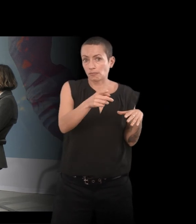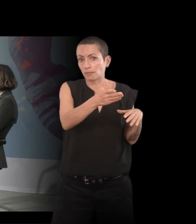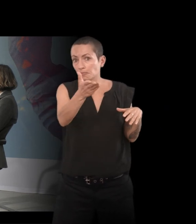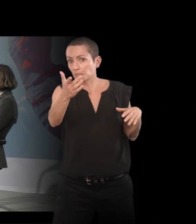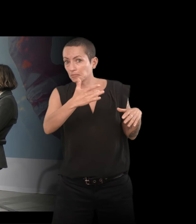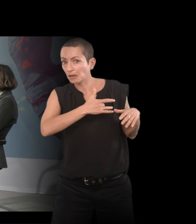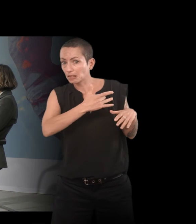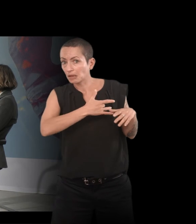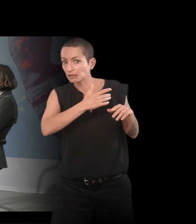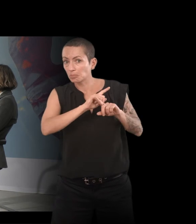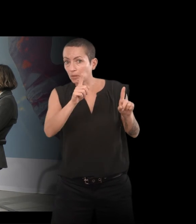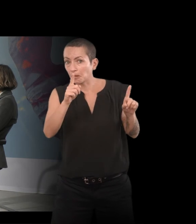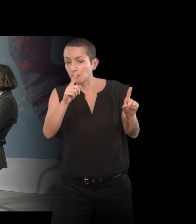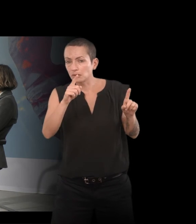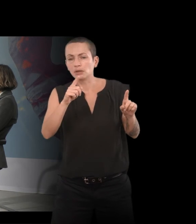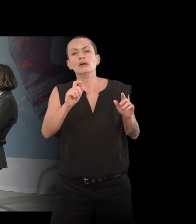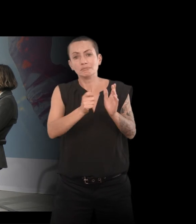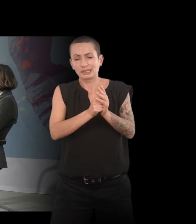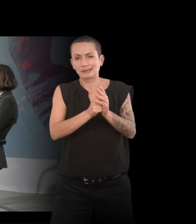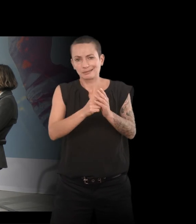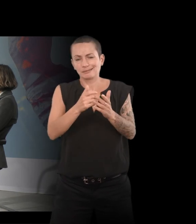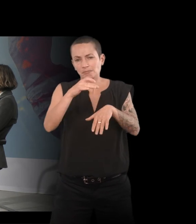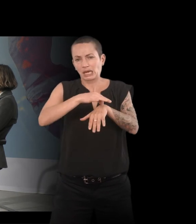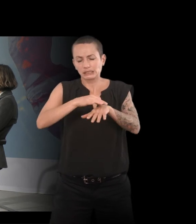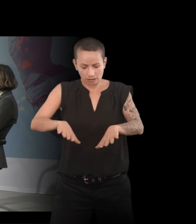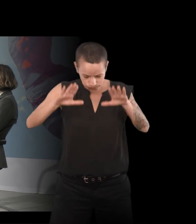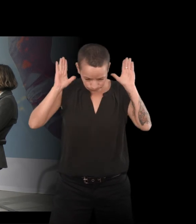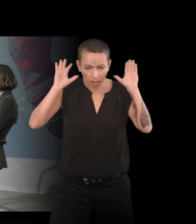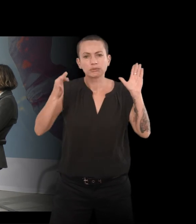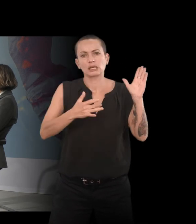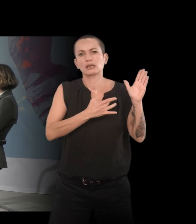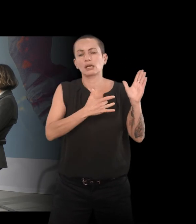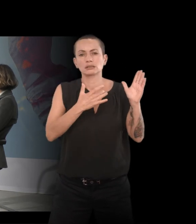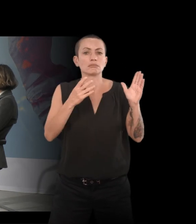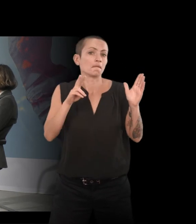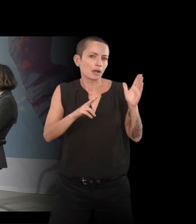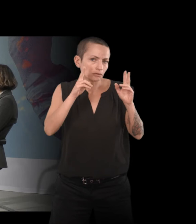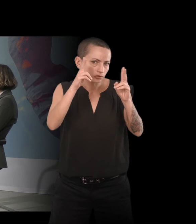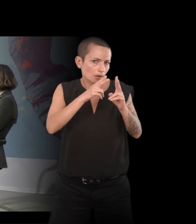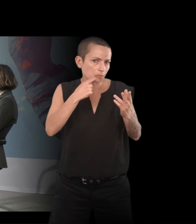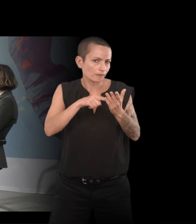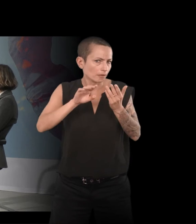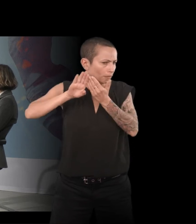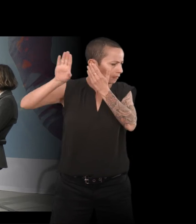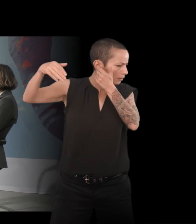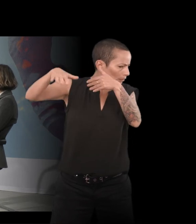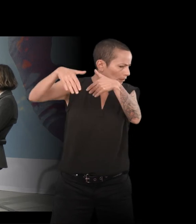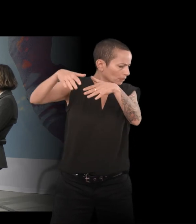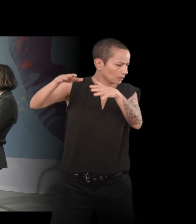tant qu'on n'y est pas directement confronté. C'est plutôt des choses qu'on a envie de garder à distance et de se dire que ça viendra peut-être en son heure et qu'on ne va pas anticiper.